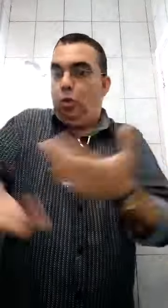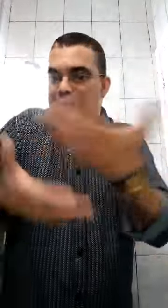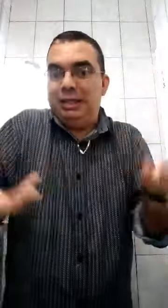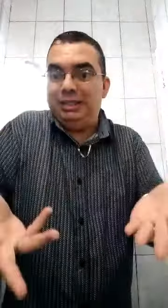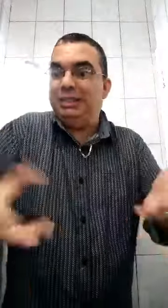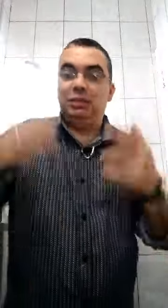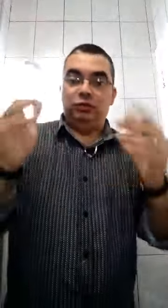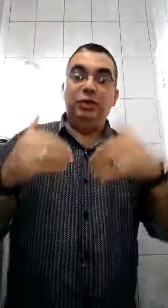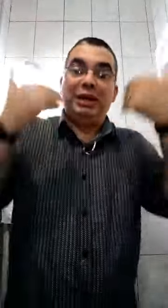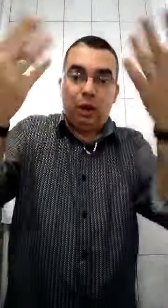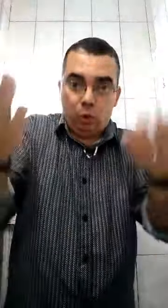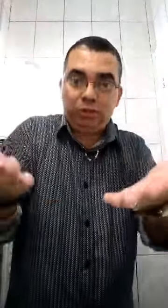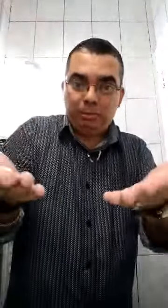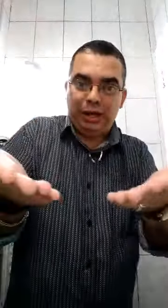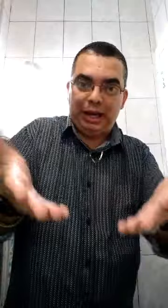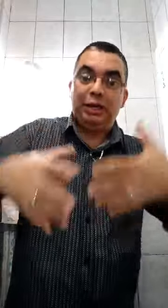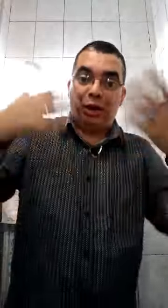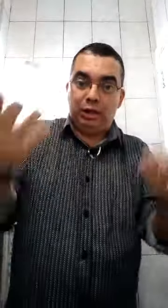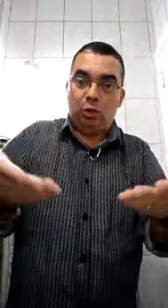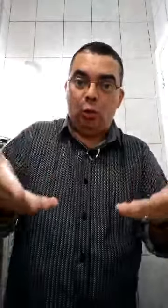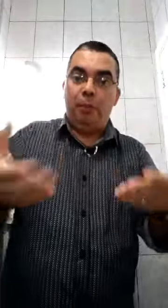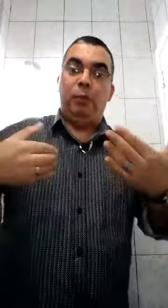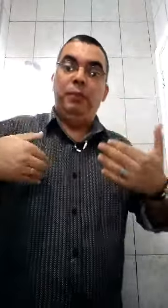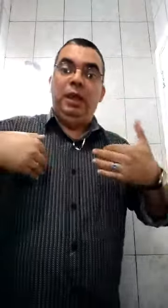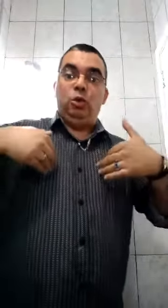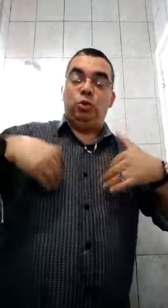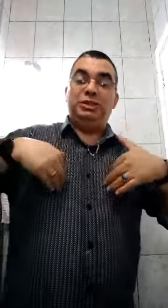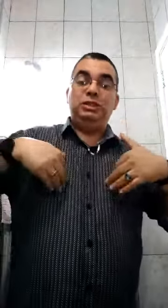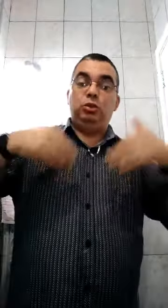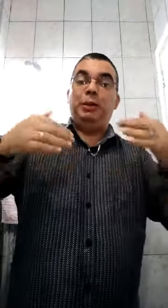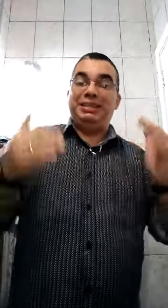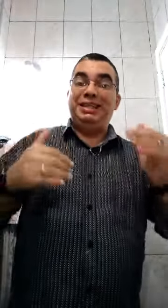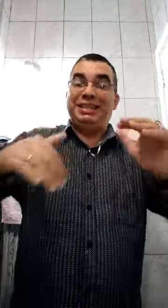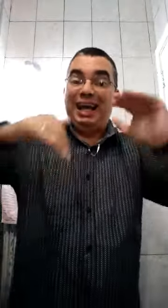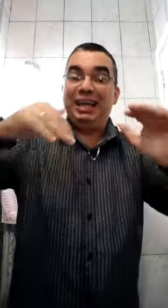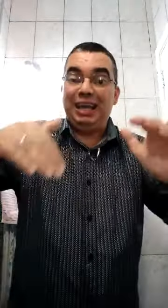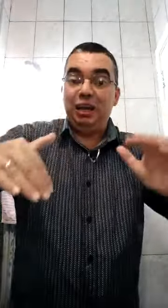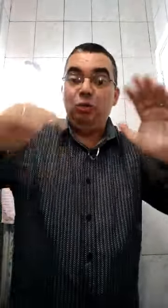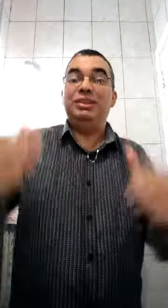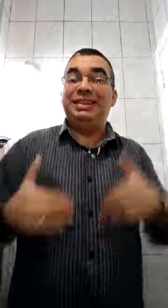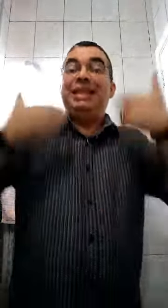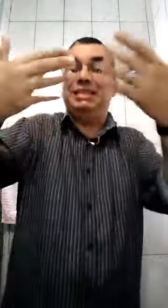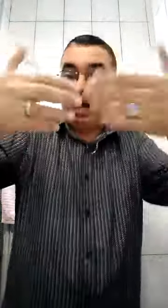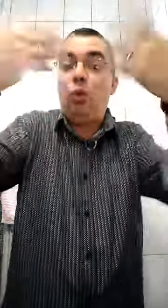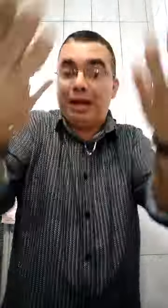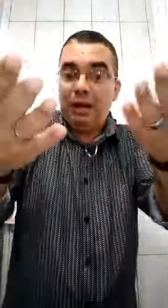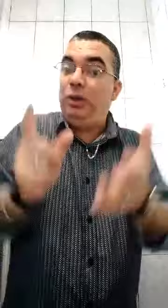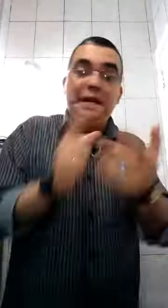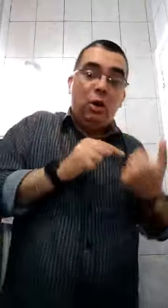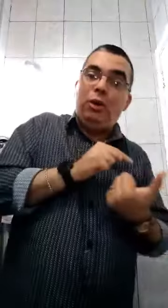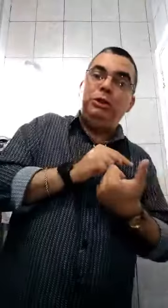gozando entre si, vendo aquela outra mulher ali com aquele corpo, eu estou sentindo prazer em estar querendo transar com aquela mulher e não com a